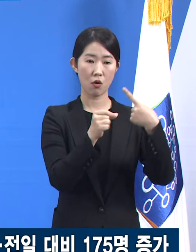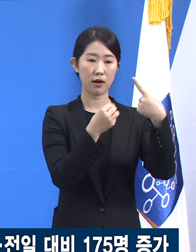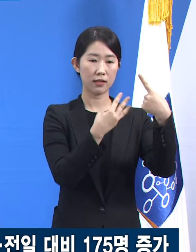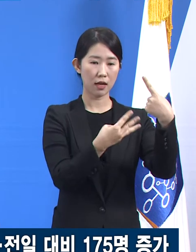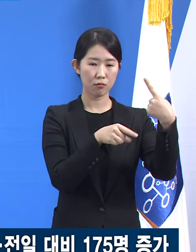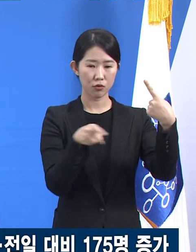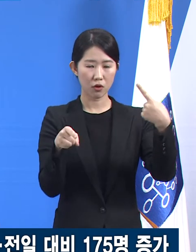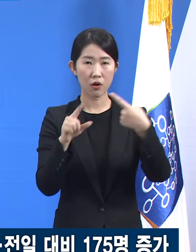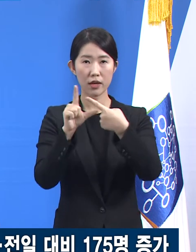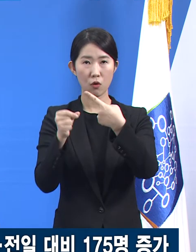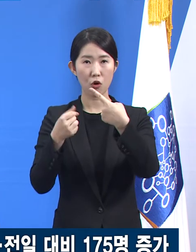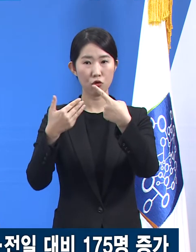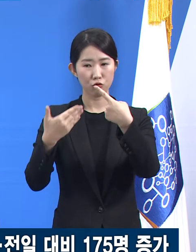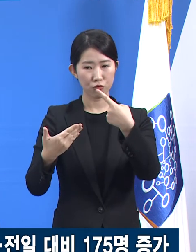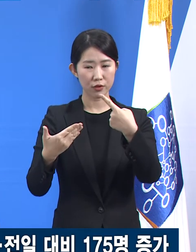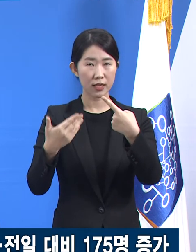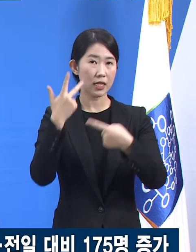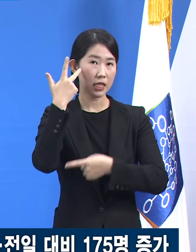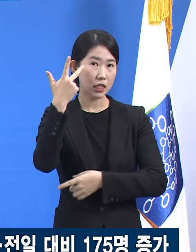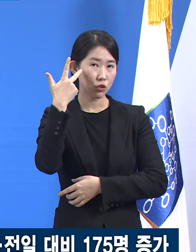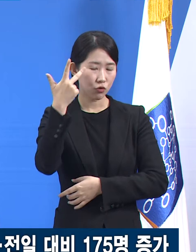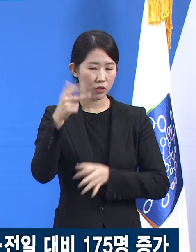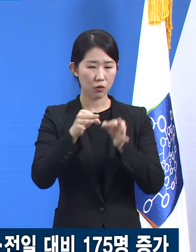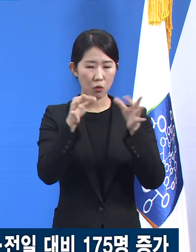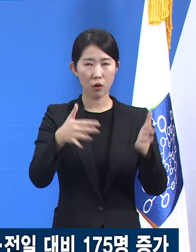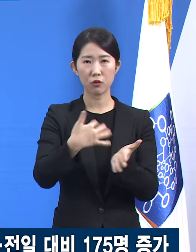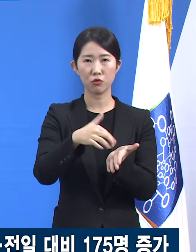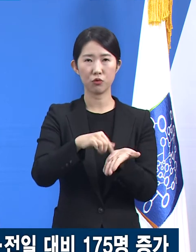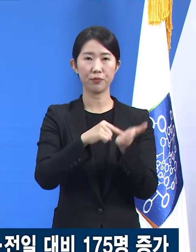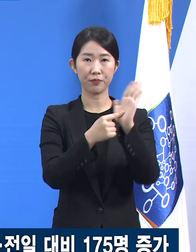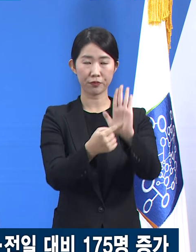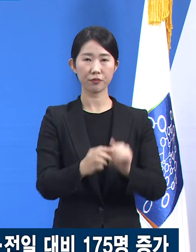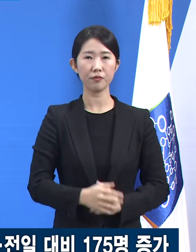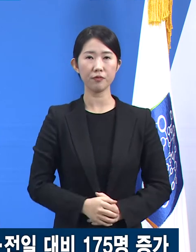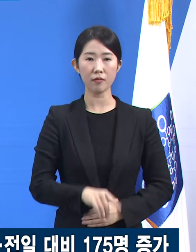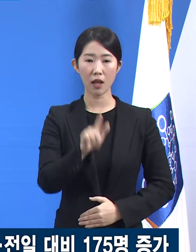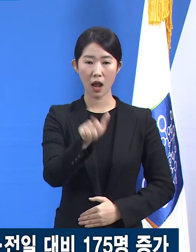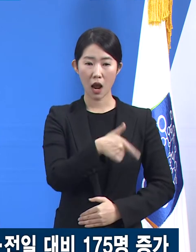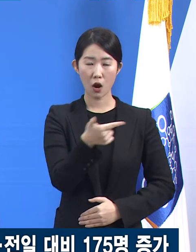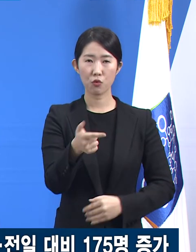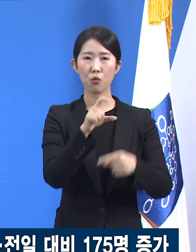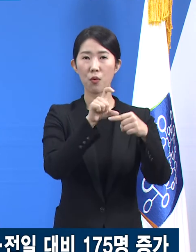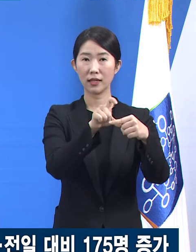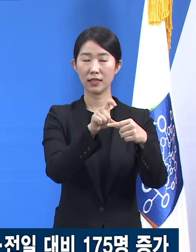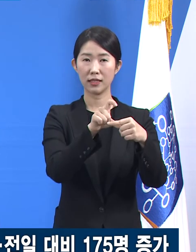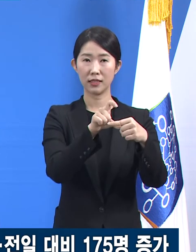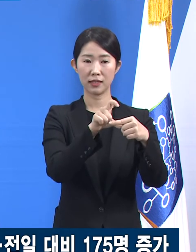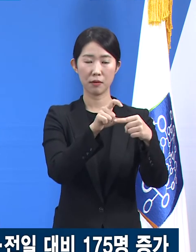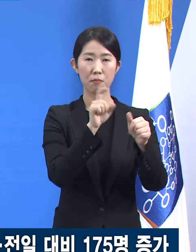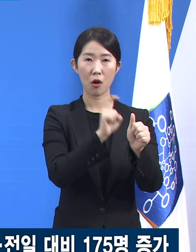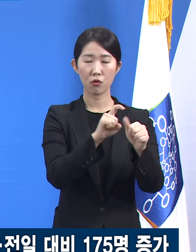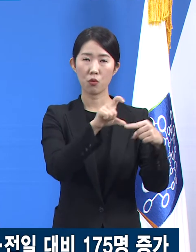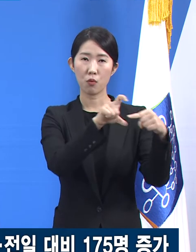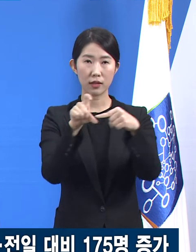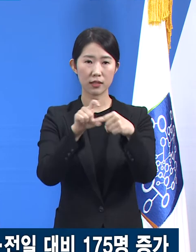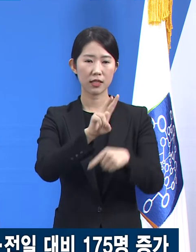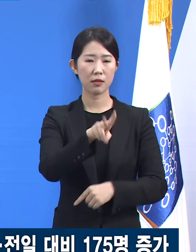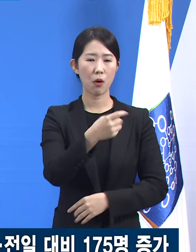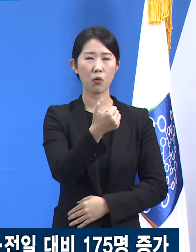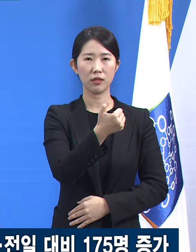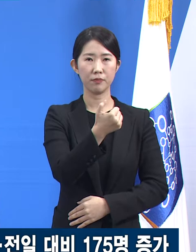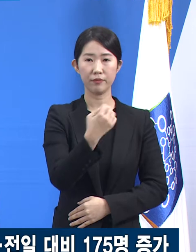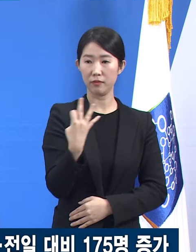9일까지 일주일 동안의 통계를 말씀드립니다. 일평균 확진자는 250명으로 전주